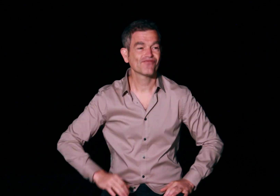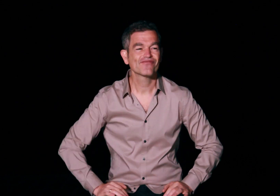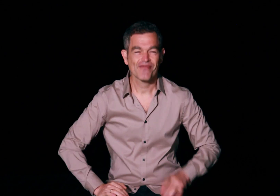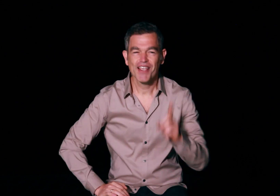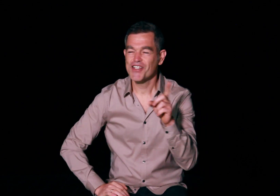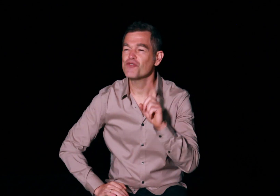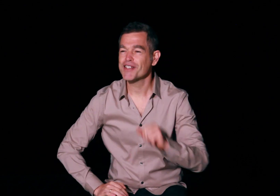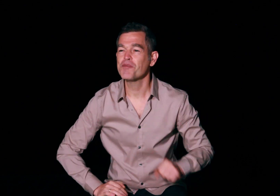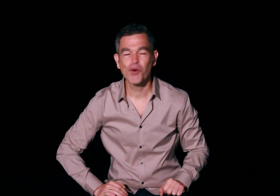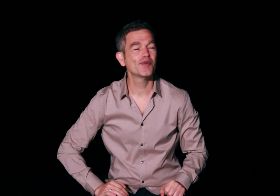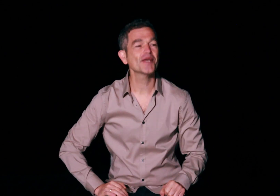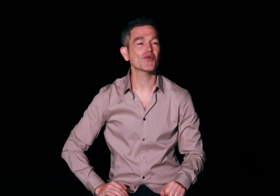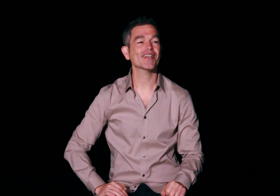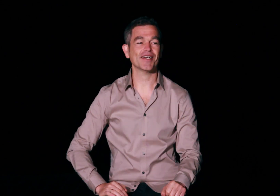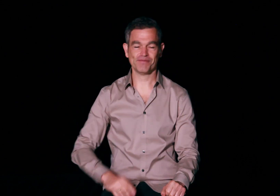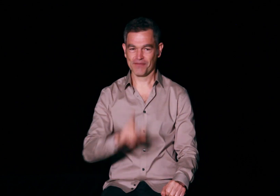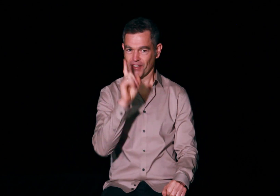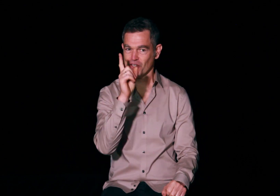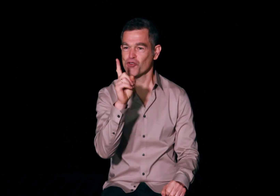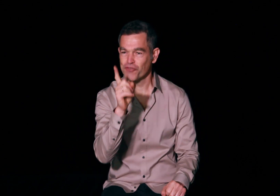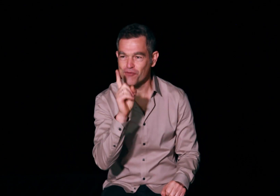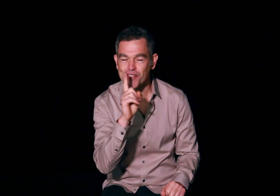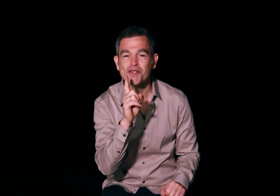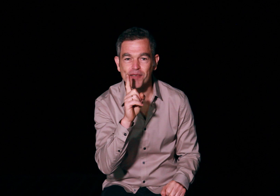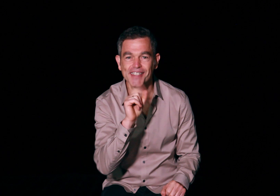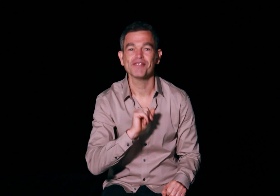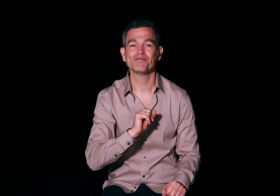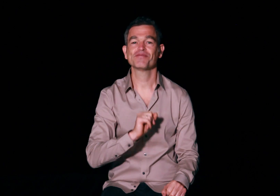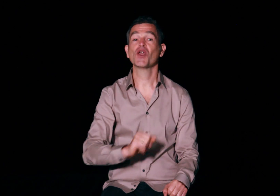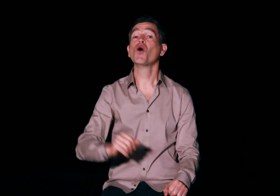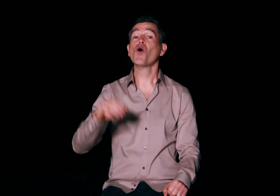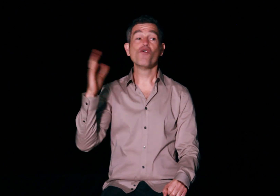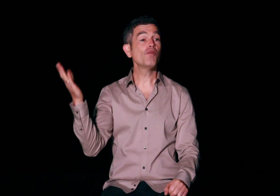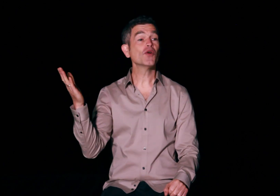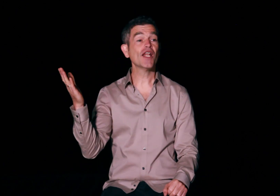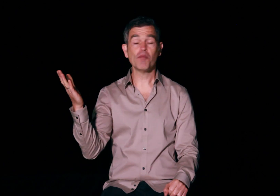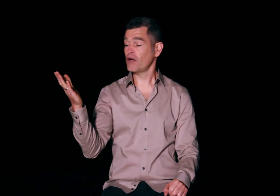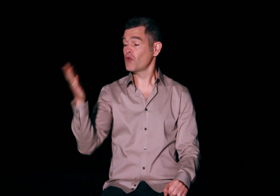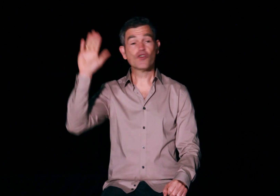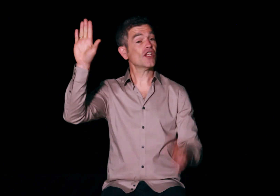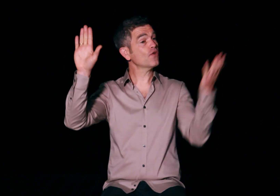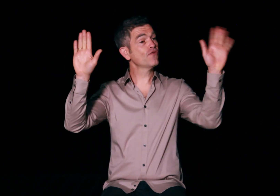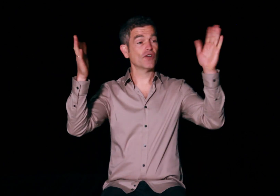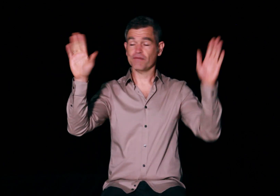je vois que c'est un peu compliqué pour certains je vais vous expliquer vous prenez la main celle que vous voulez